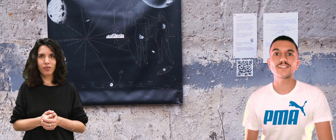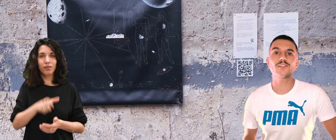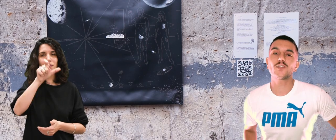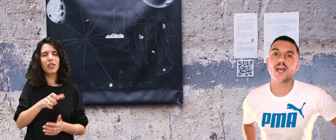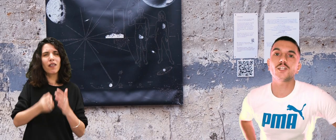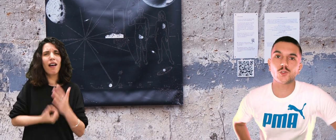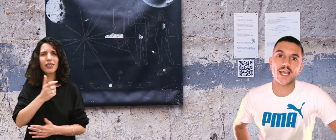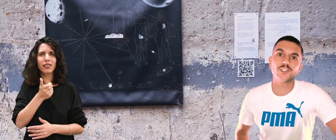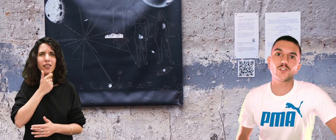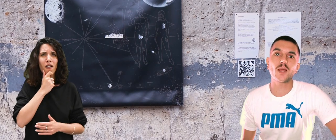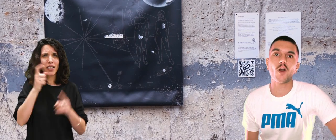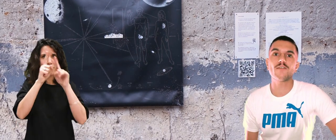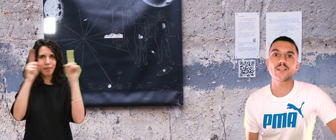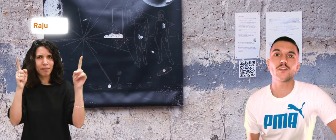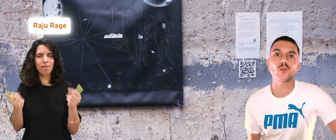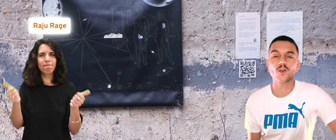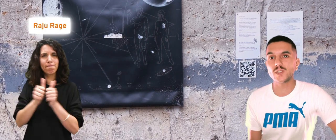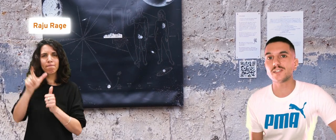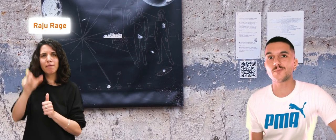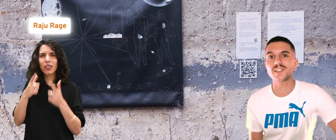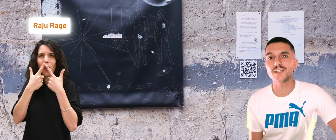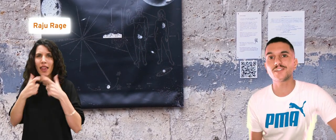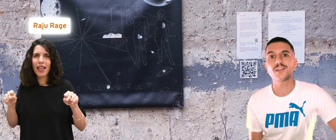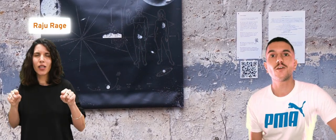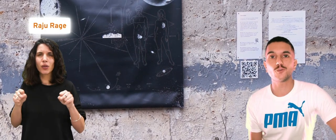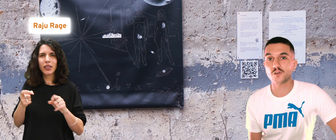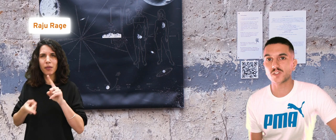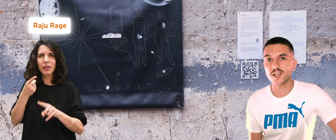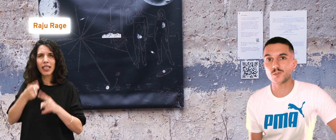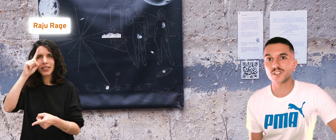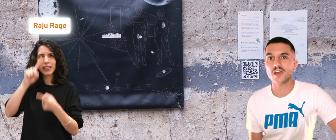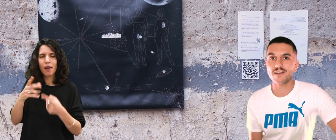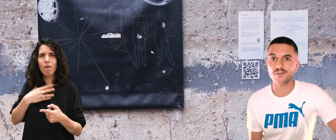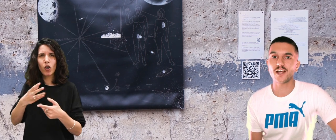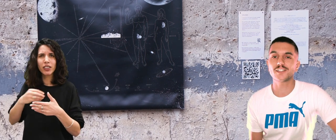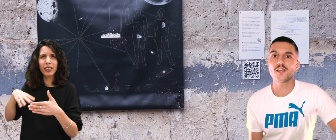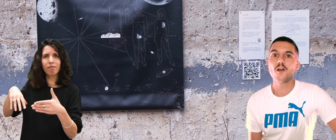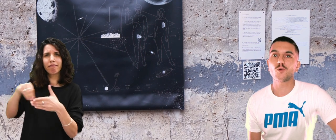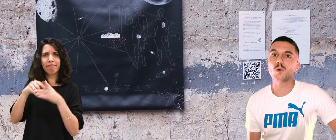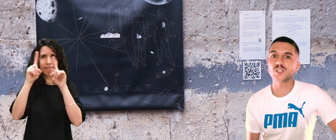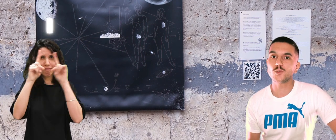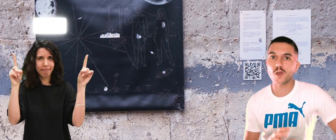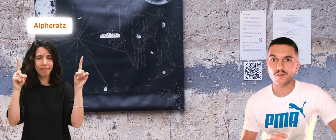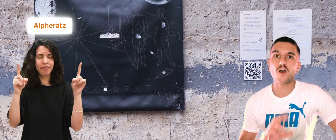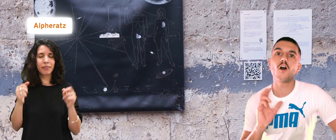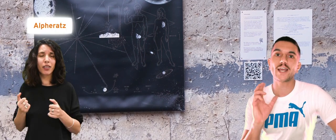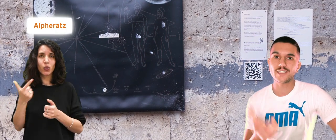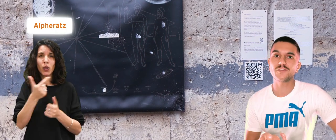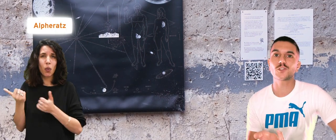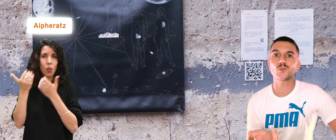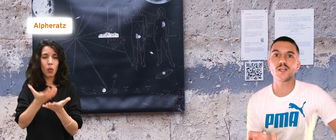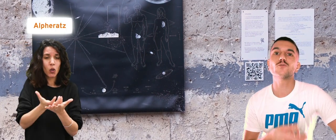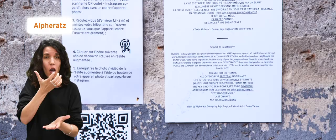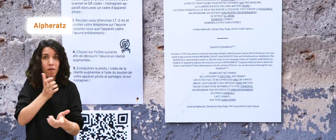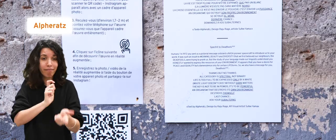L'artiste anglais Raju Rage collabore avec le linguiste et spécialiste du français inclusif Alferatz pour proposer une œuvre en